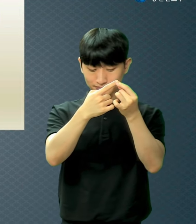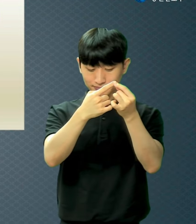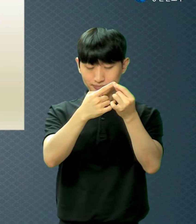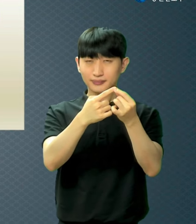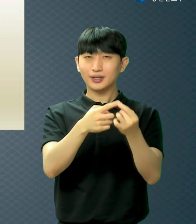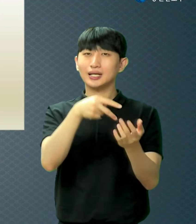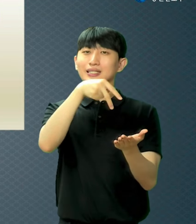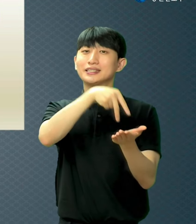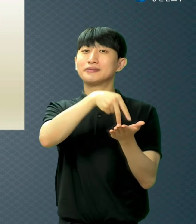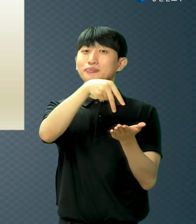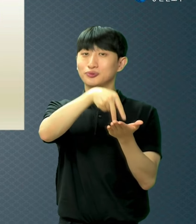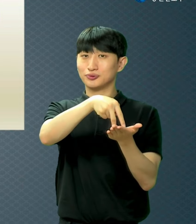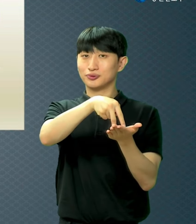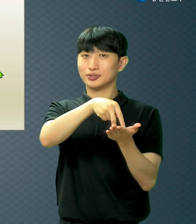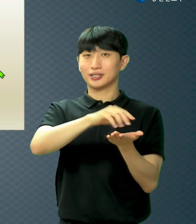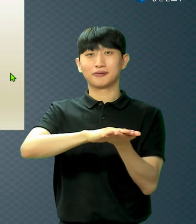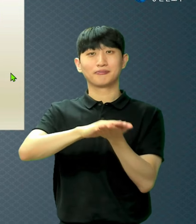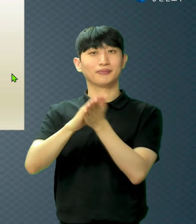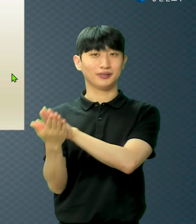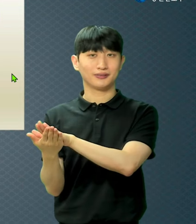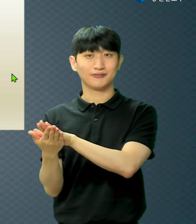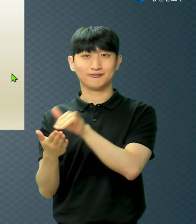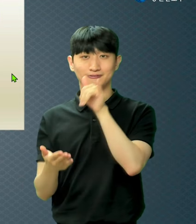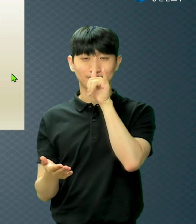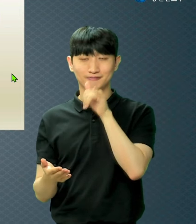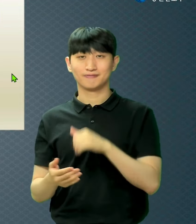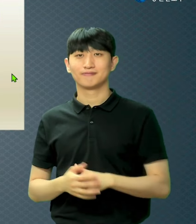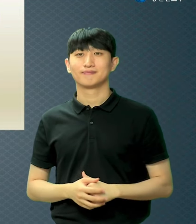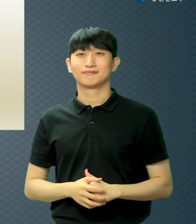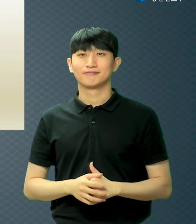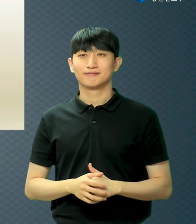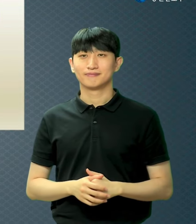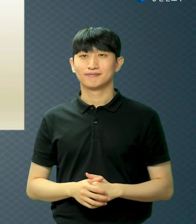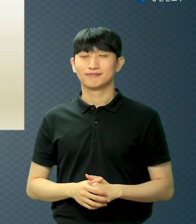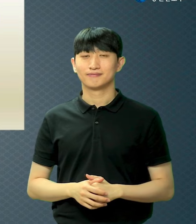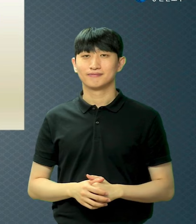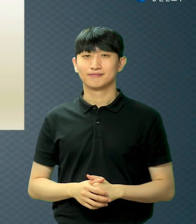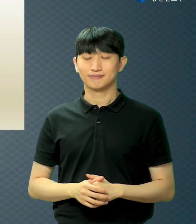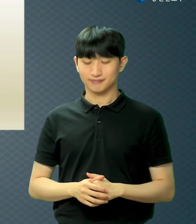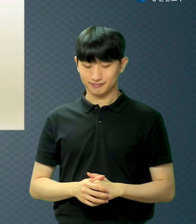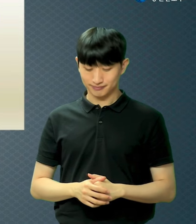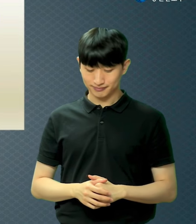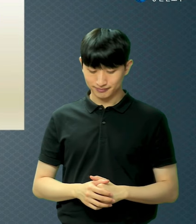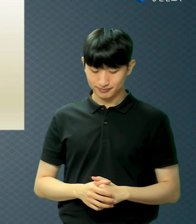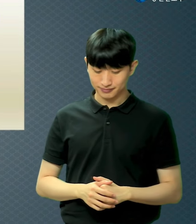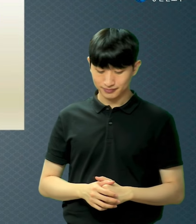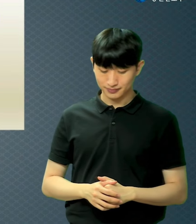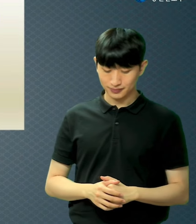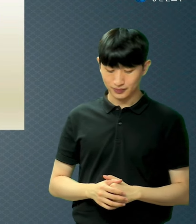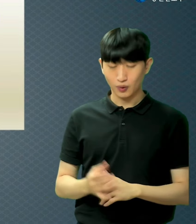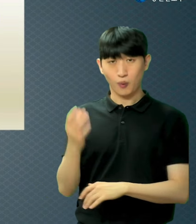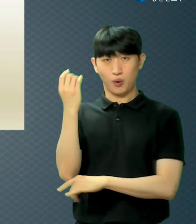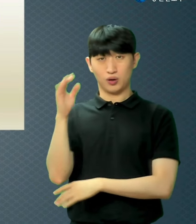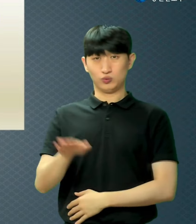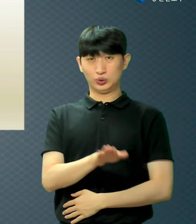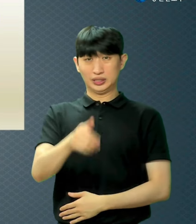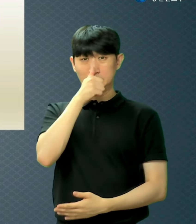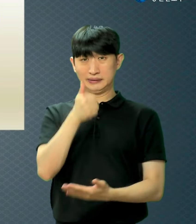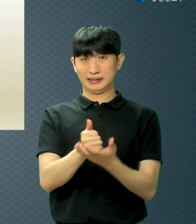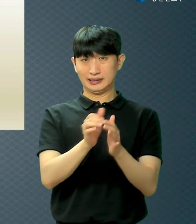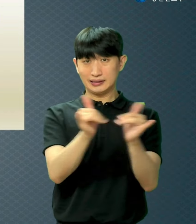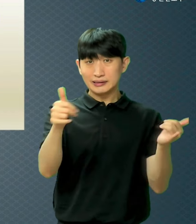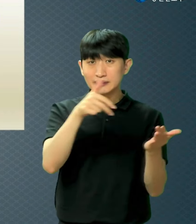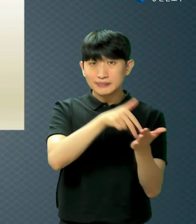신분의 변화 죄인이 그 죄를 용서받아서 의인